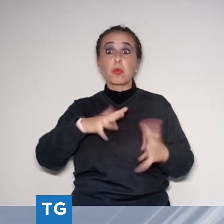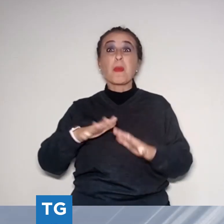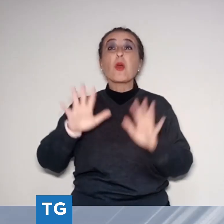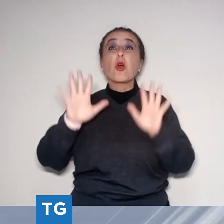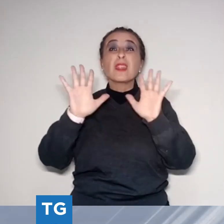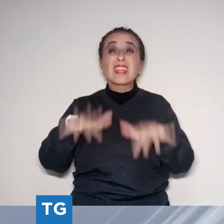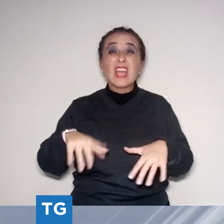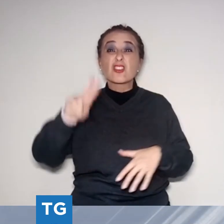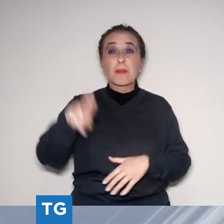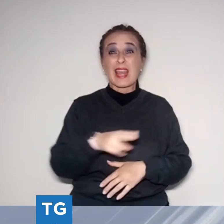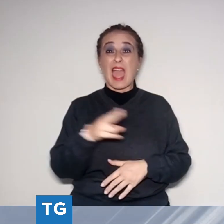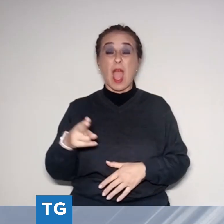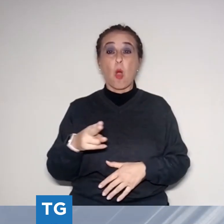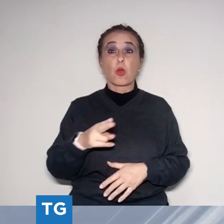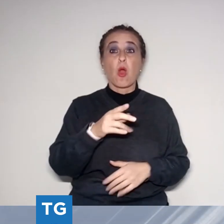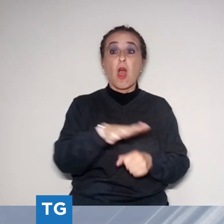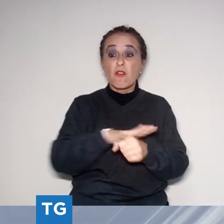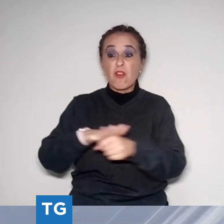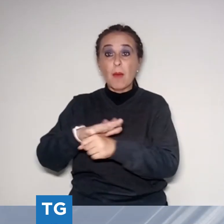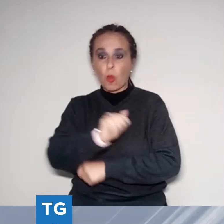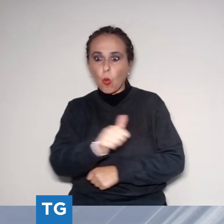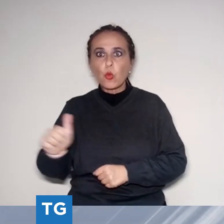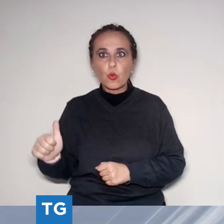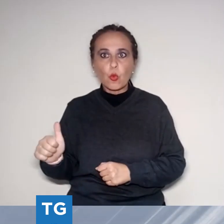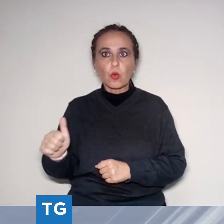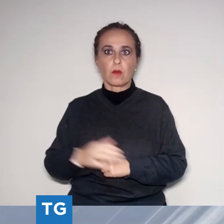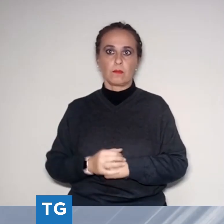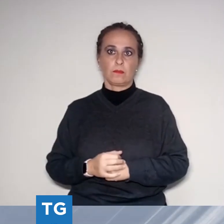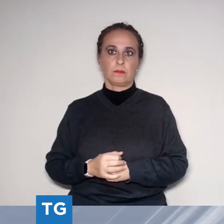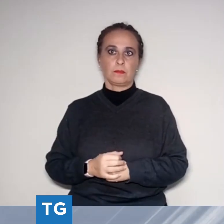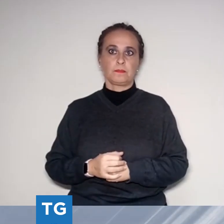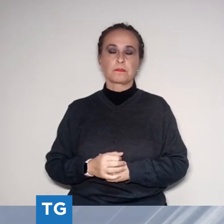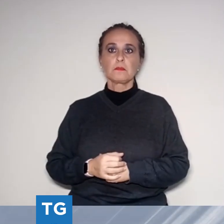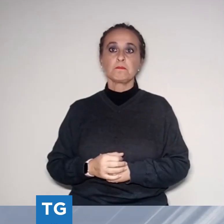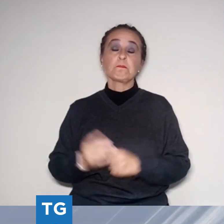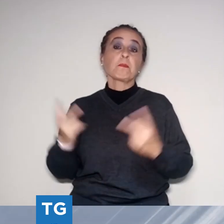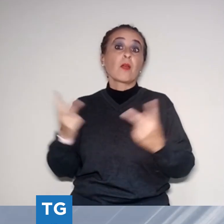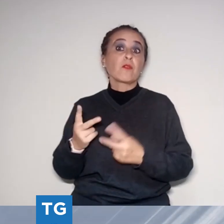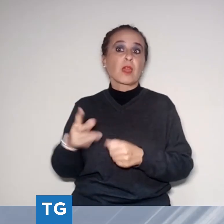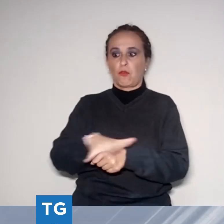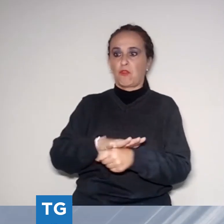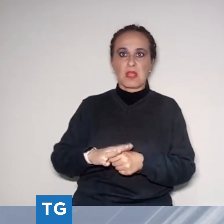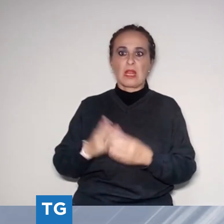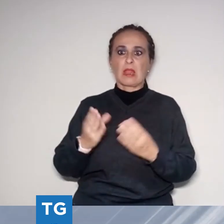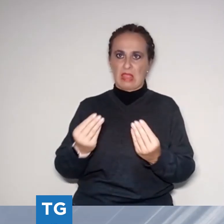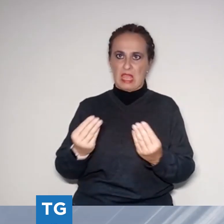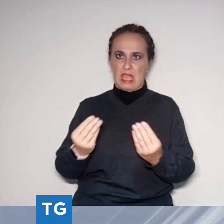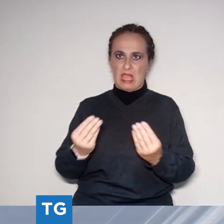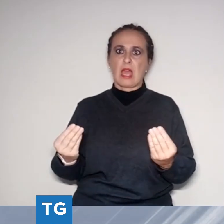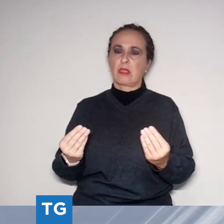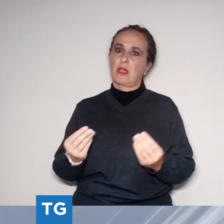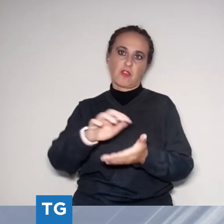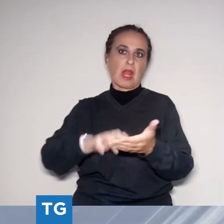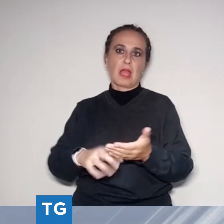quello che so qualche famiglia ha intenzione di non eseguire il lavoro piuttosto di andare in giudizio per l